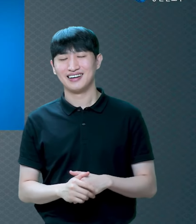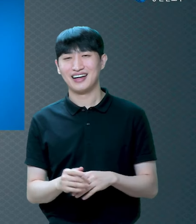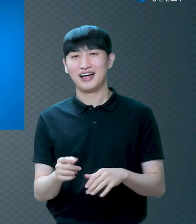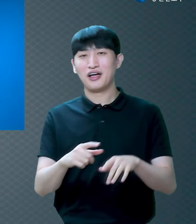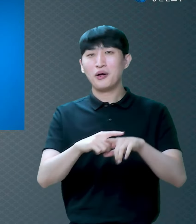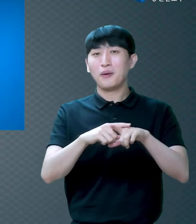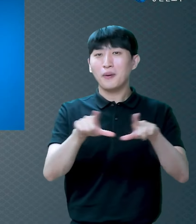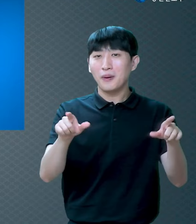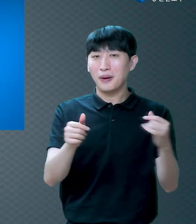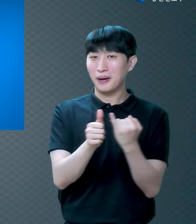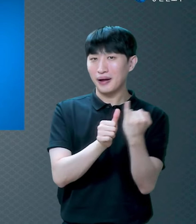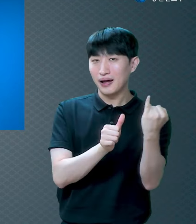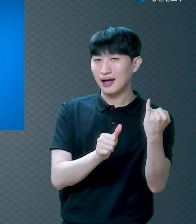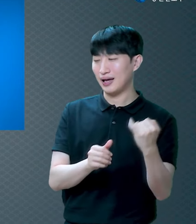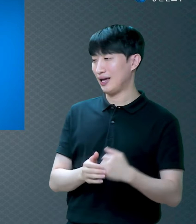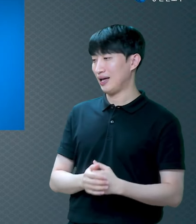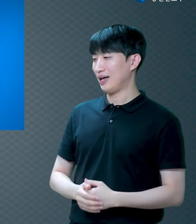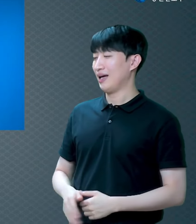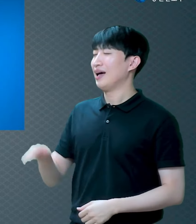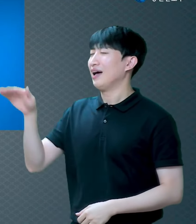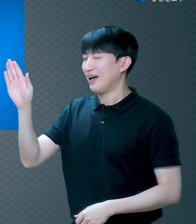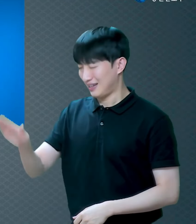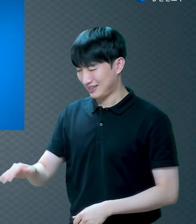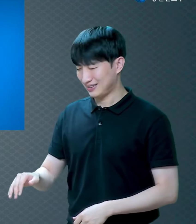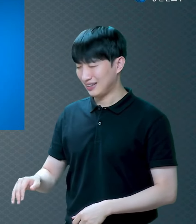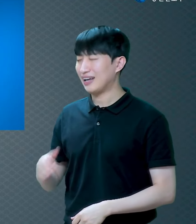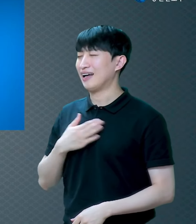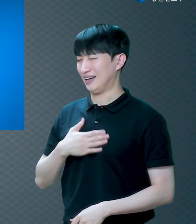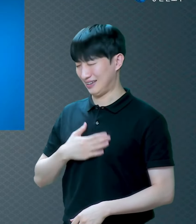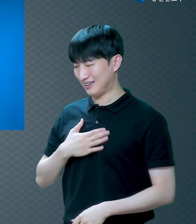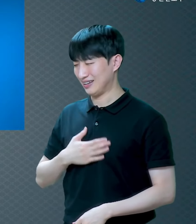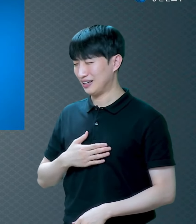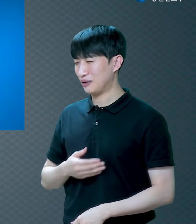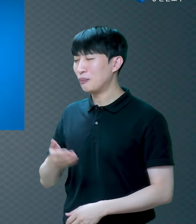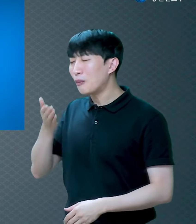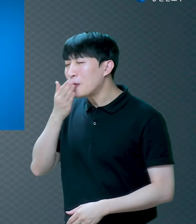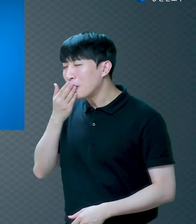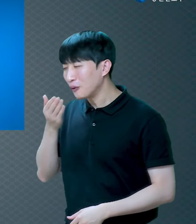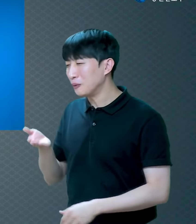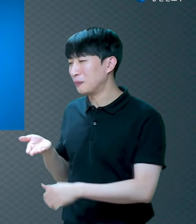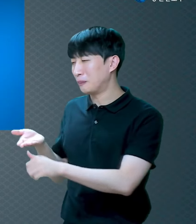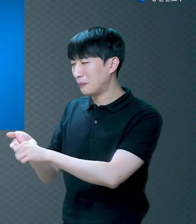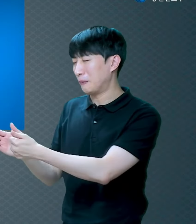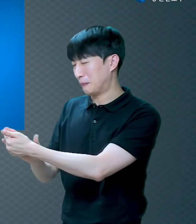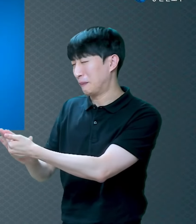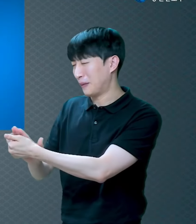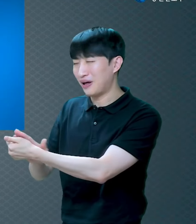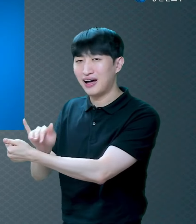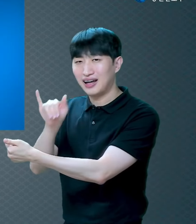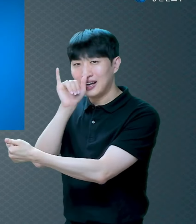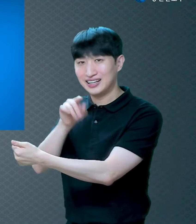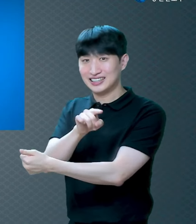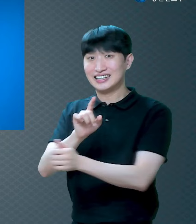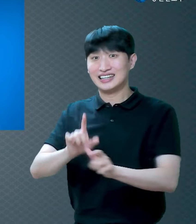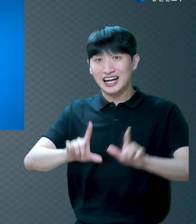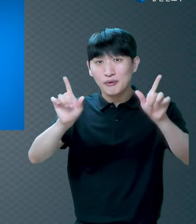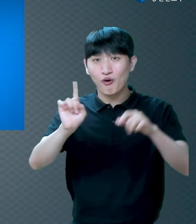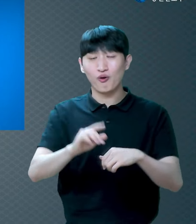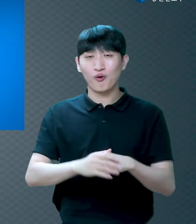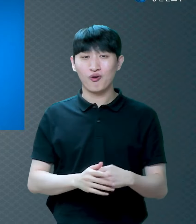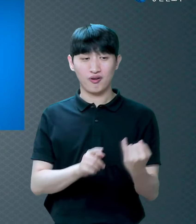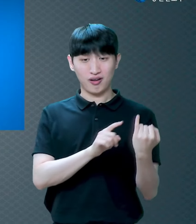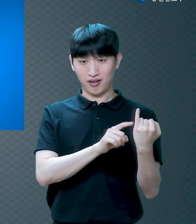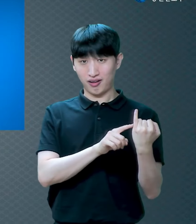그래도 저를 달래요 아이 왜 그러냐 먹어라 이렇게 달래서 먹게 하는데 그날따라 안